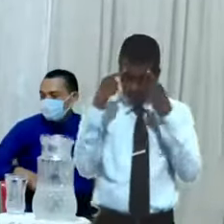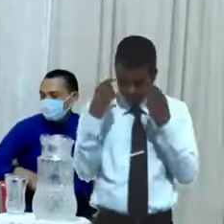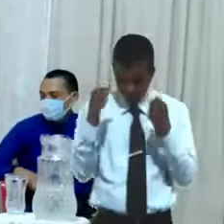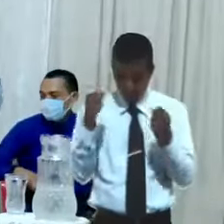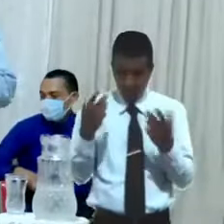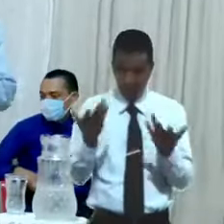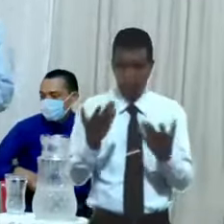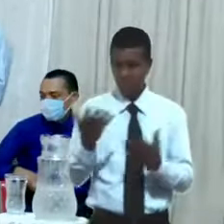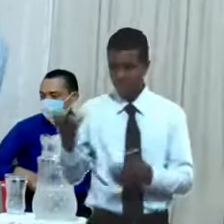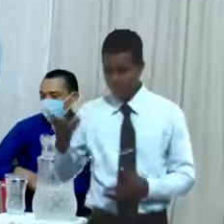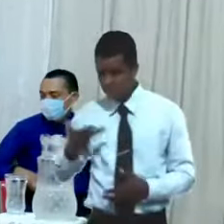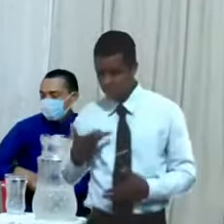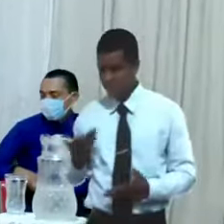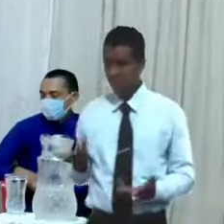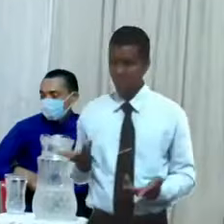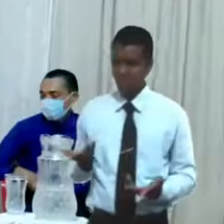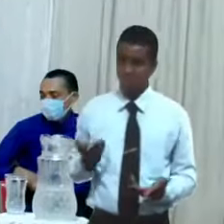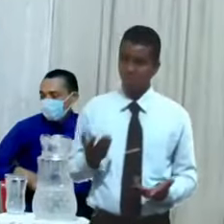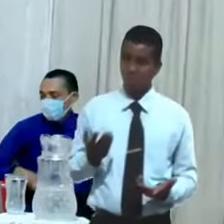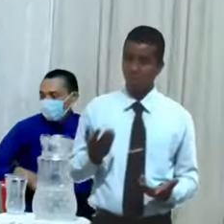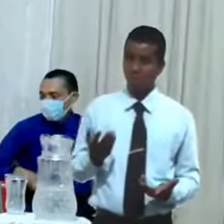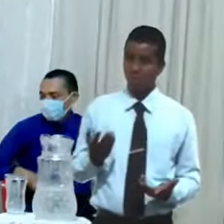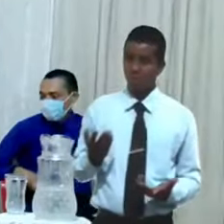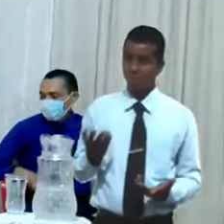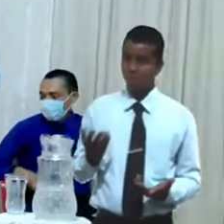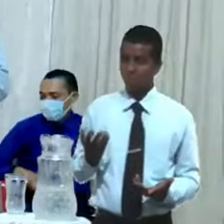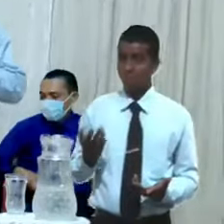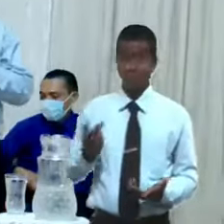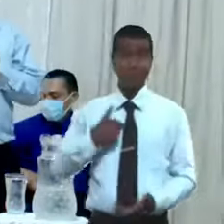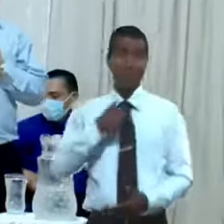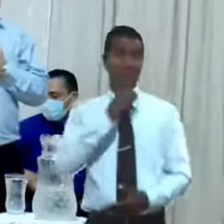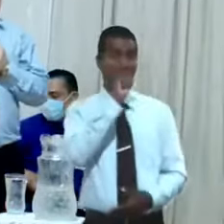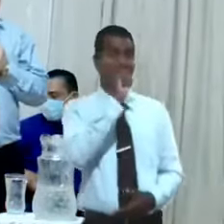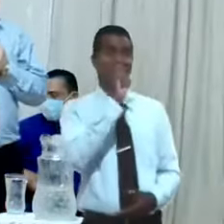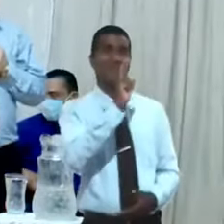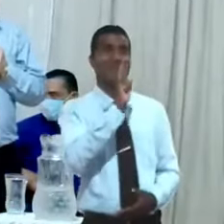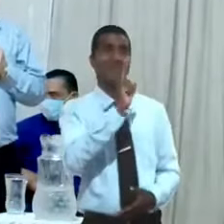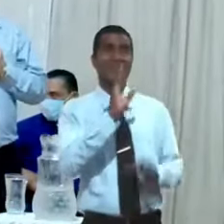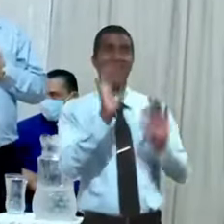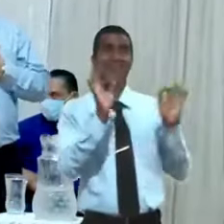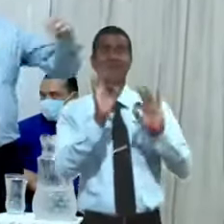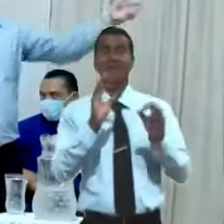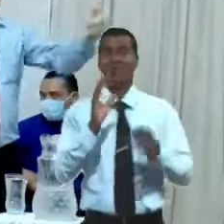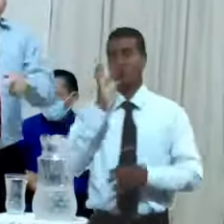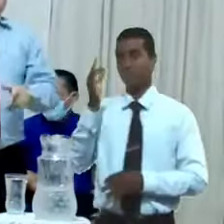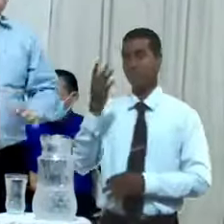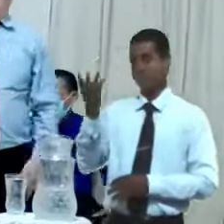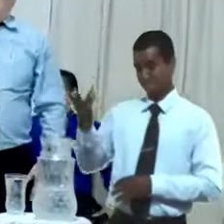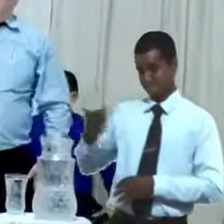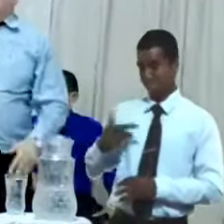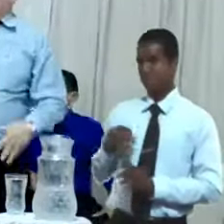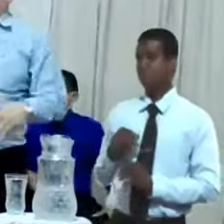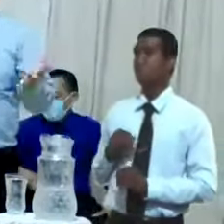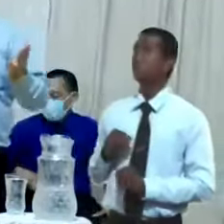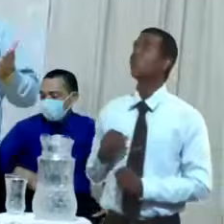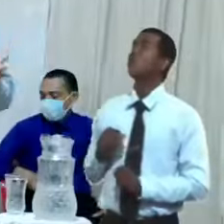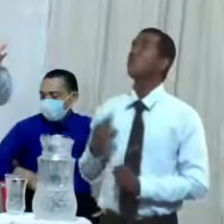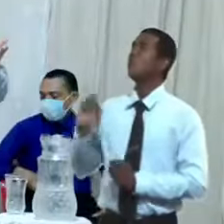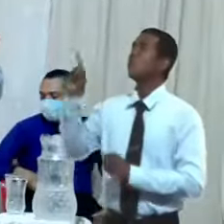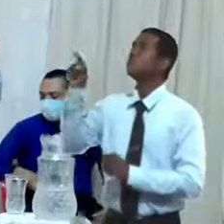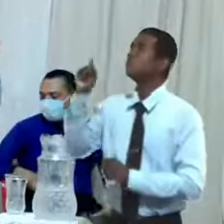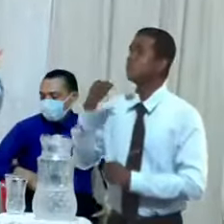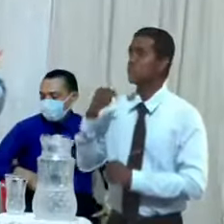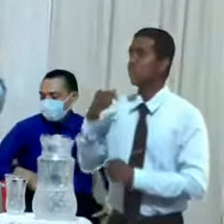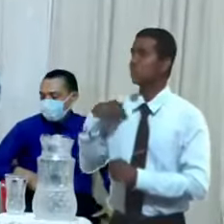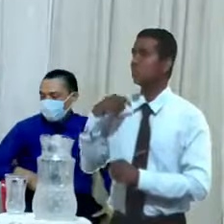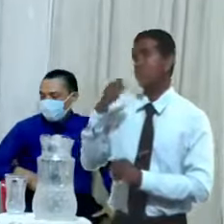Me dijo, porque no le tuve una respuesta, porque me dijo, un hombre me apareció y me dijo, oiga, si Dios